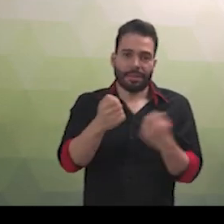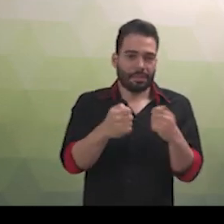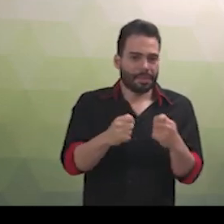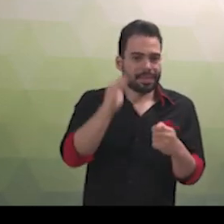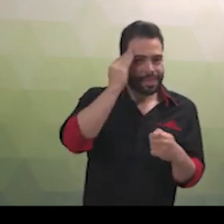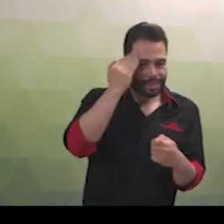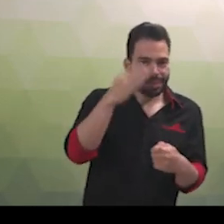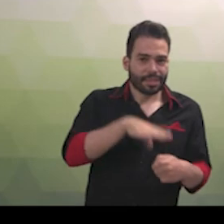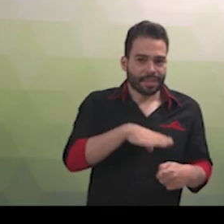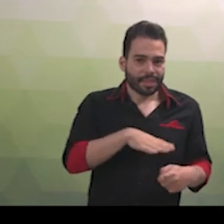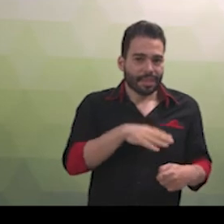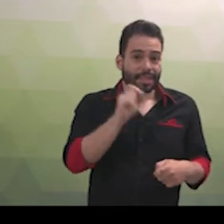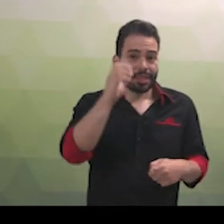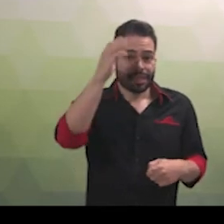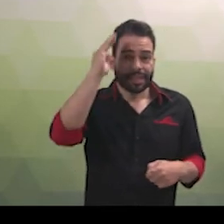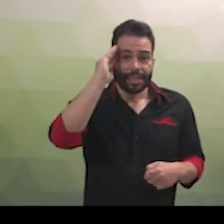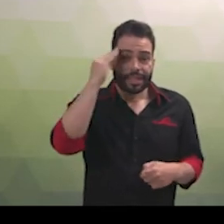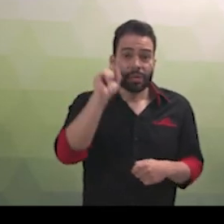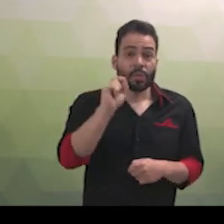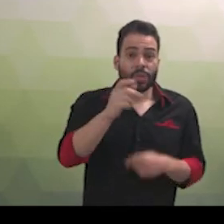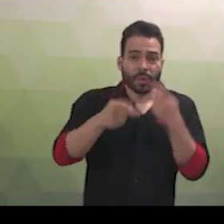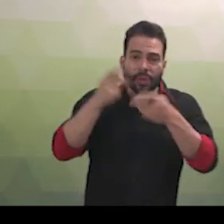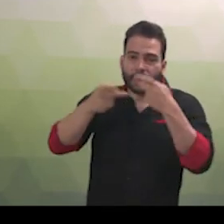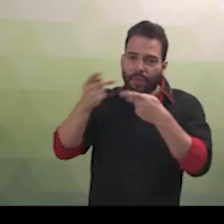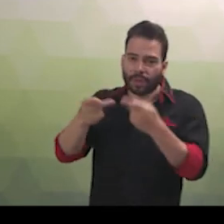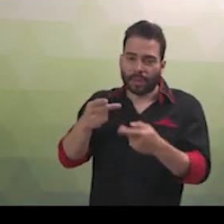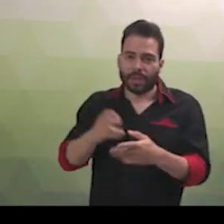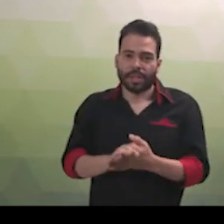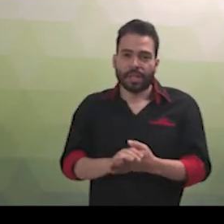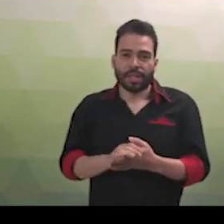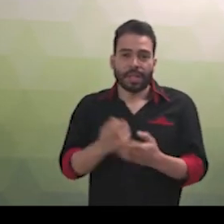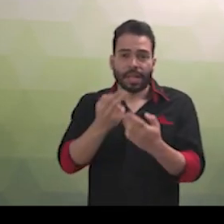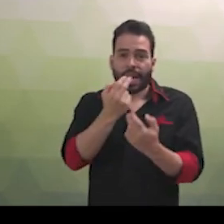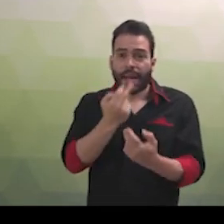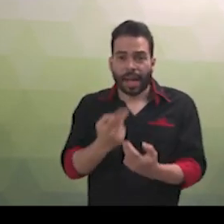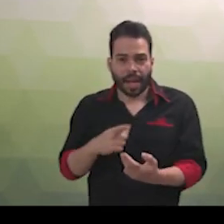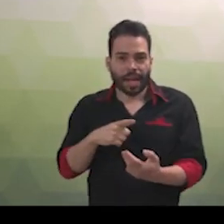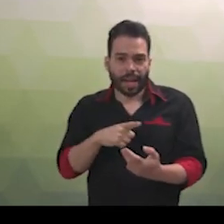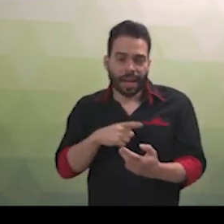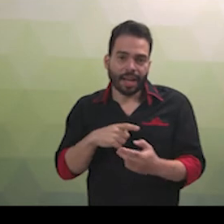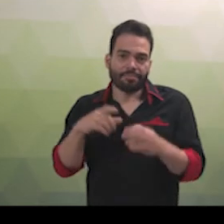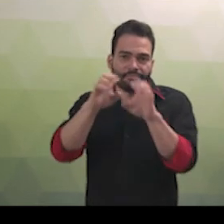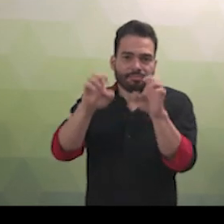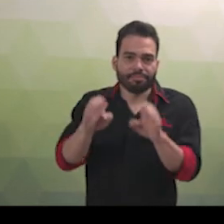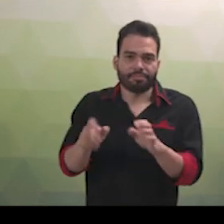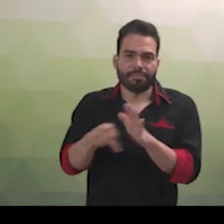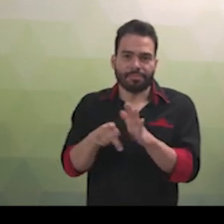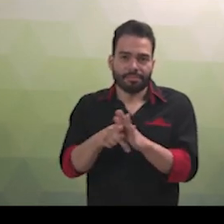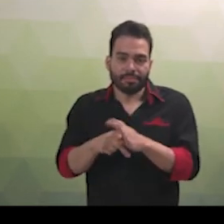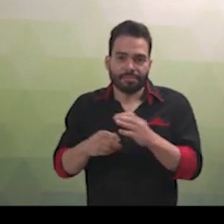Língua e linguagem têm significados diferentes. Uma língua tem gramática e escrita próprias, parâmetros, é